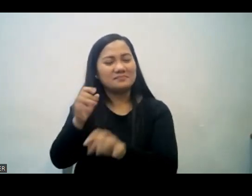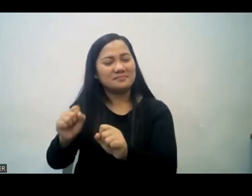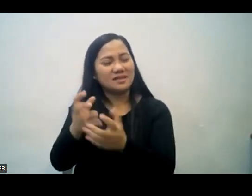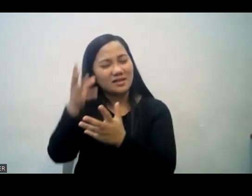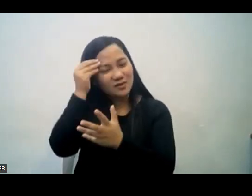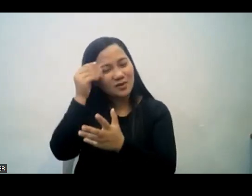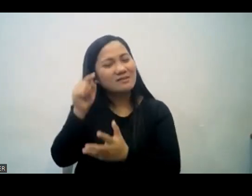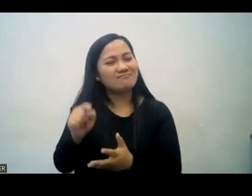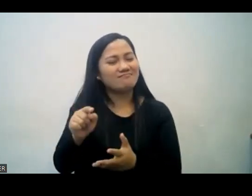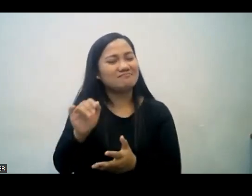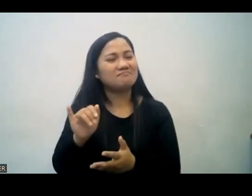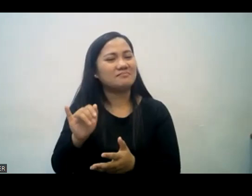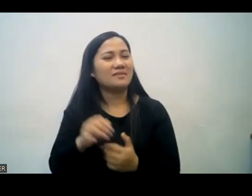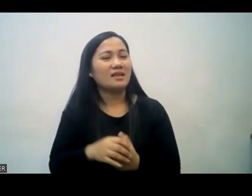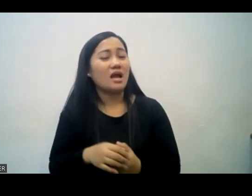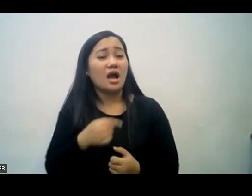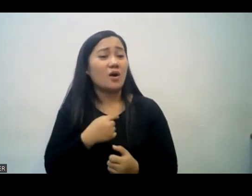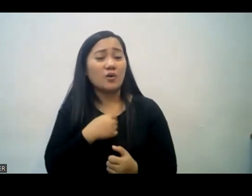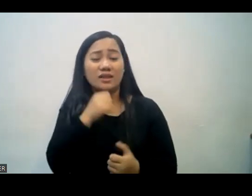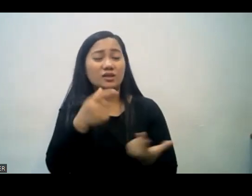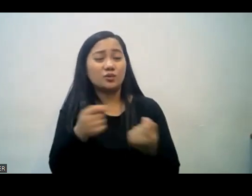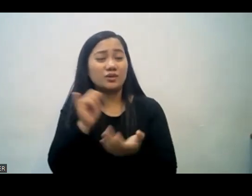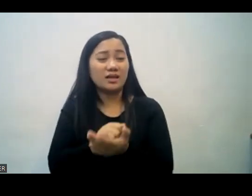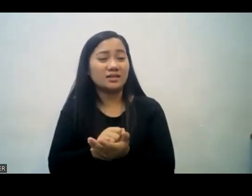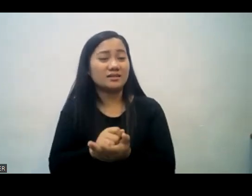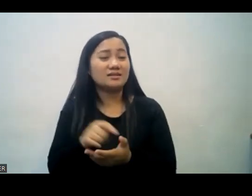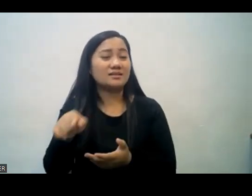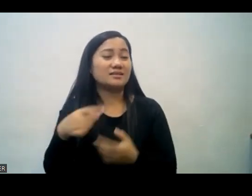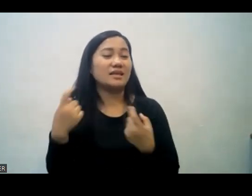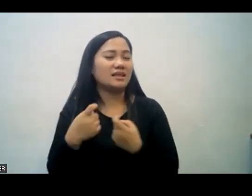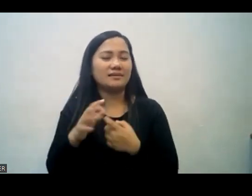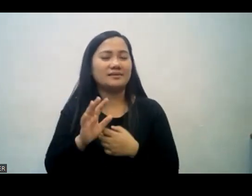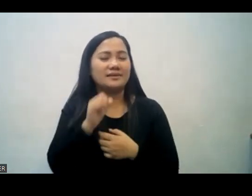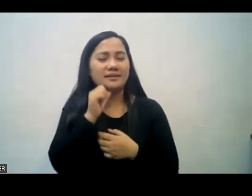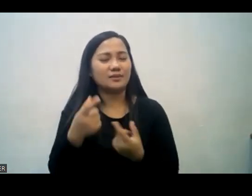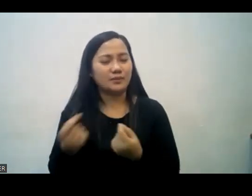matututo sasabihin natin ah hindi ako gagawa ng gayon ding pagkakamali